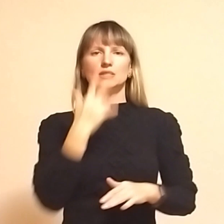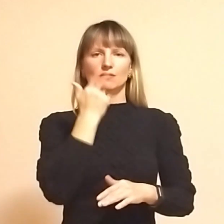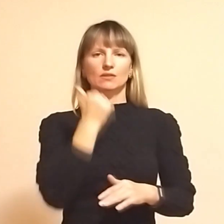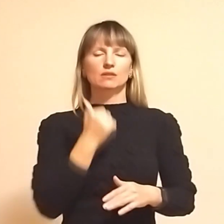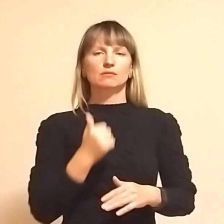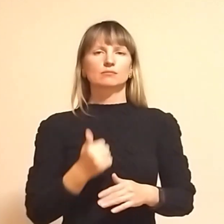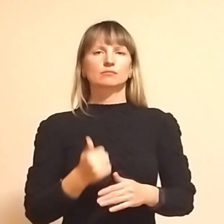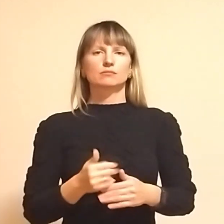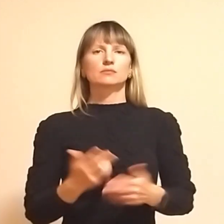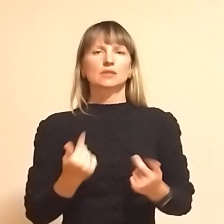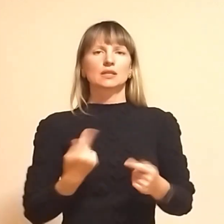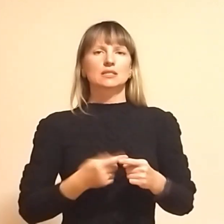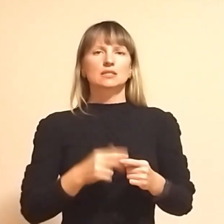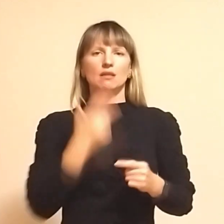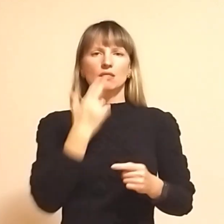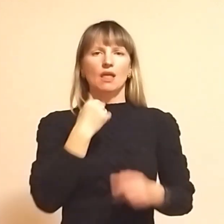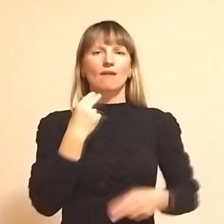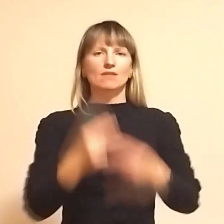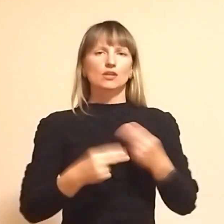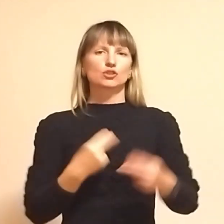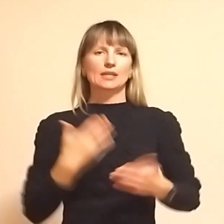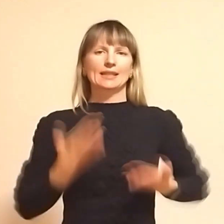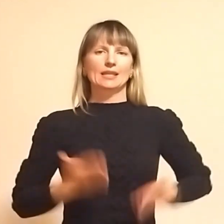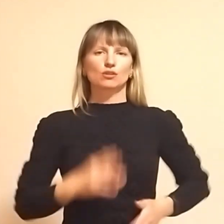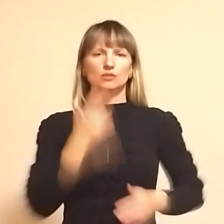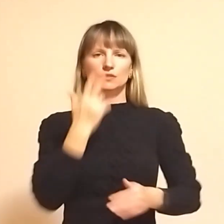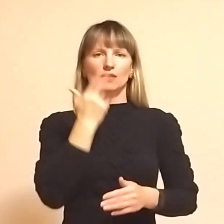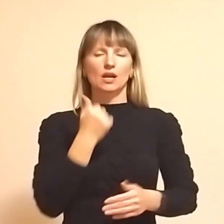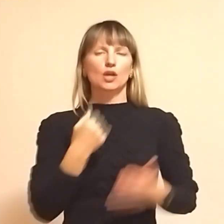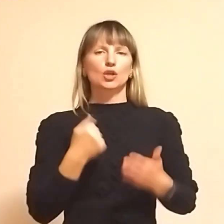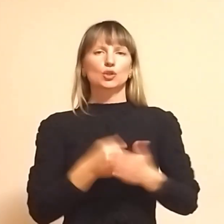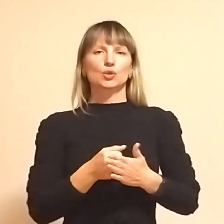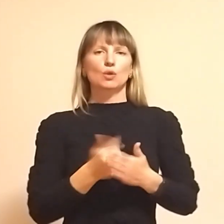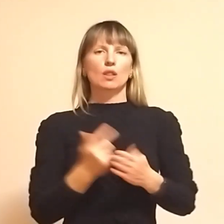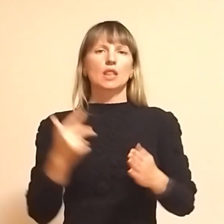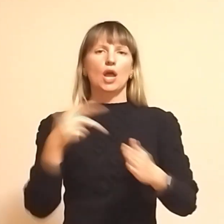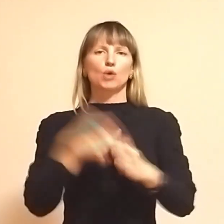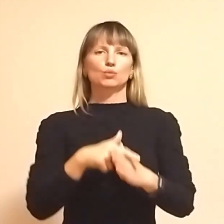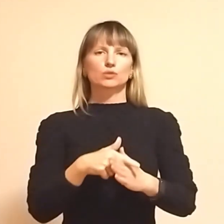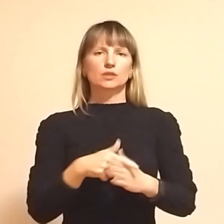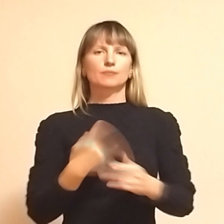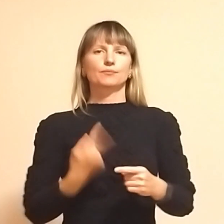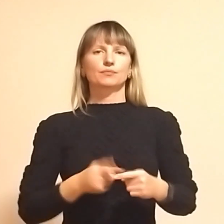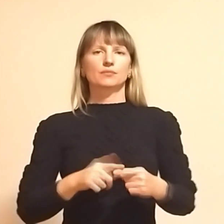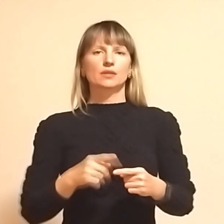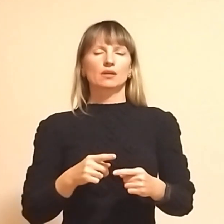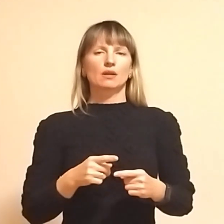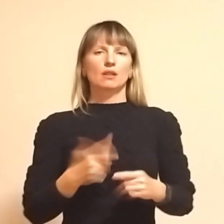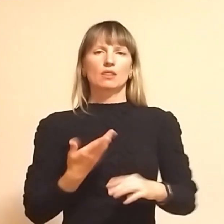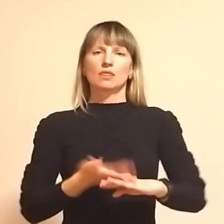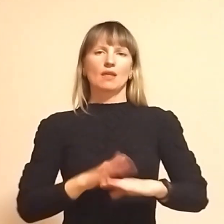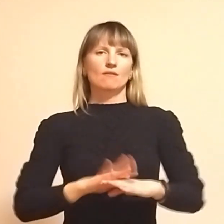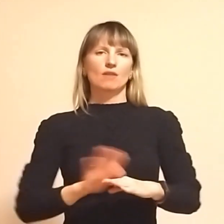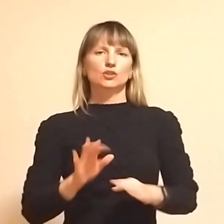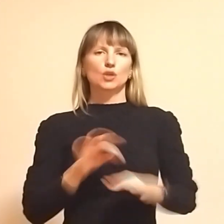Ну так, це навички, тіло привикає до навантаження. Тому це не також важко носити.